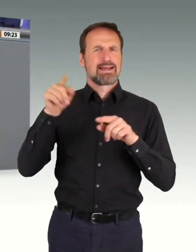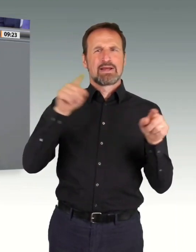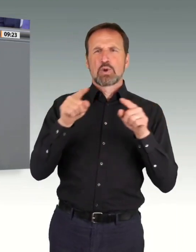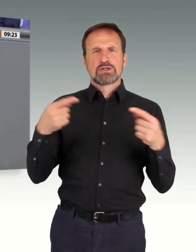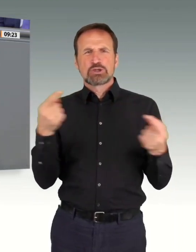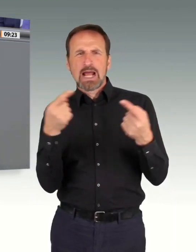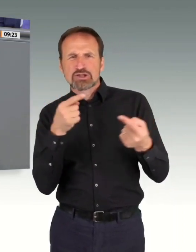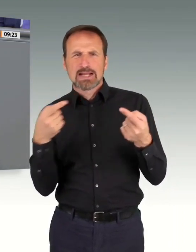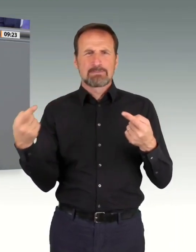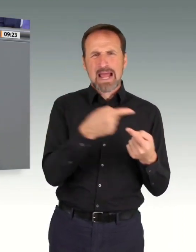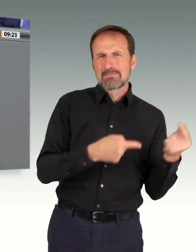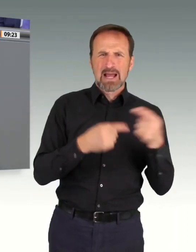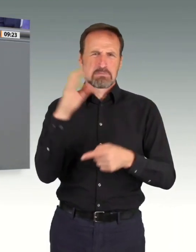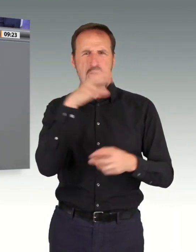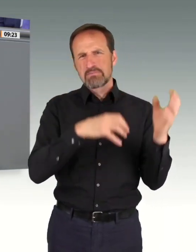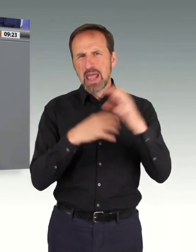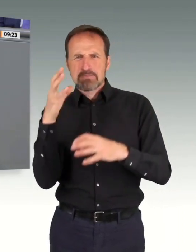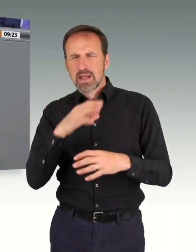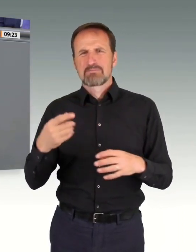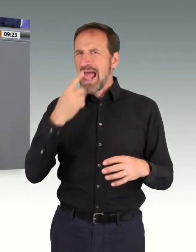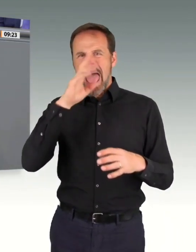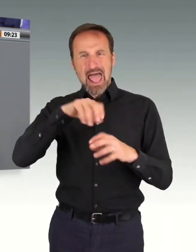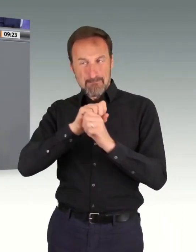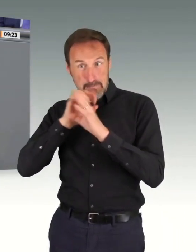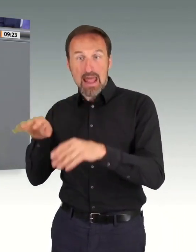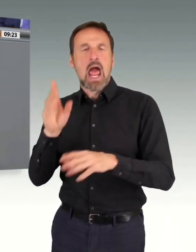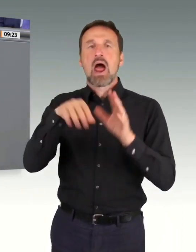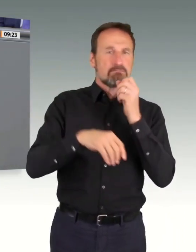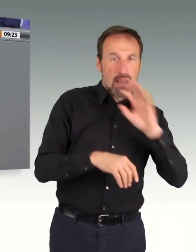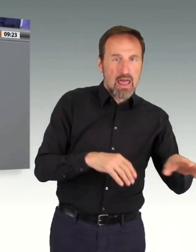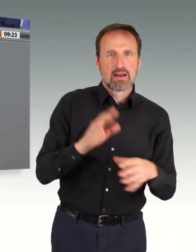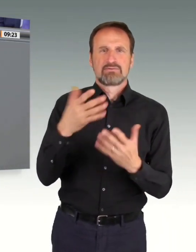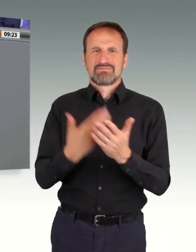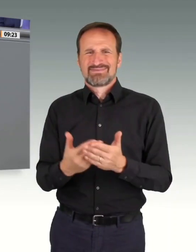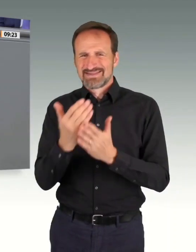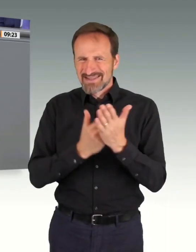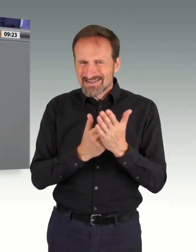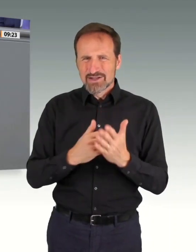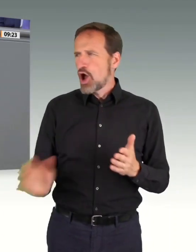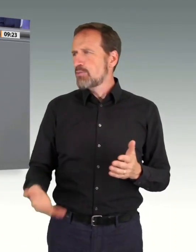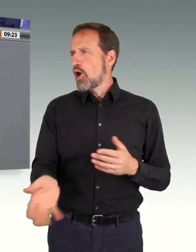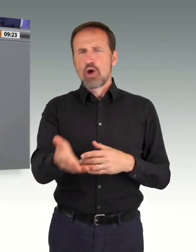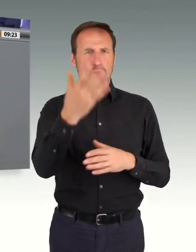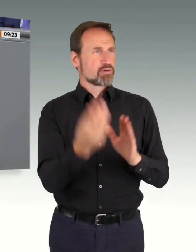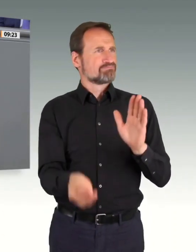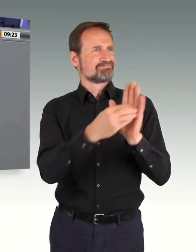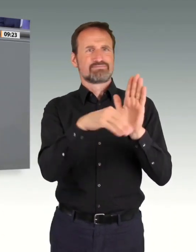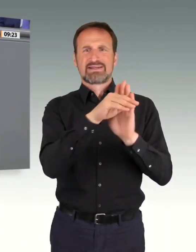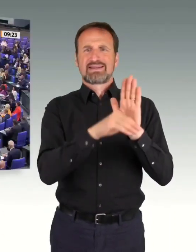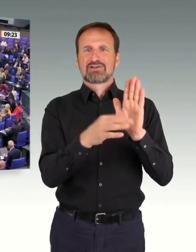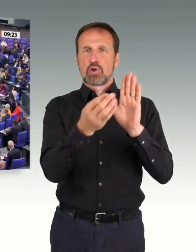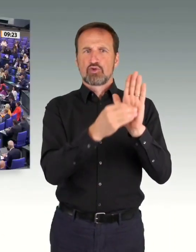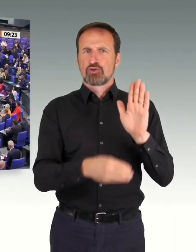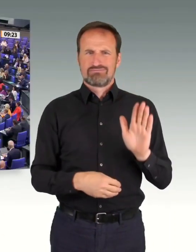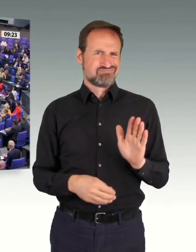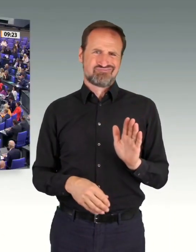versuchen jetzt der Opposition dafür die Schuld zu geben, dass Sie das nicht rechtzeitig gelöst haben. Das können wir nicht akzeptieren, meine Damen und Herren. Sie werden